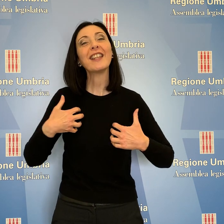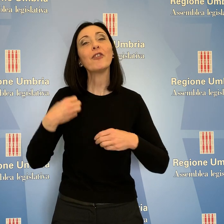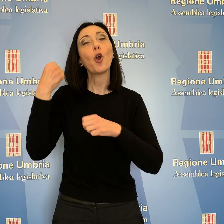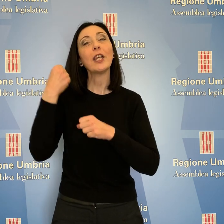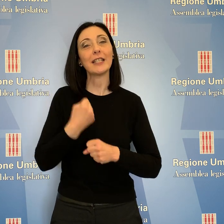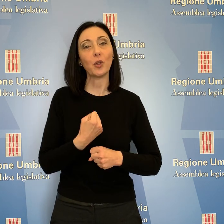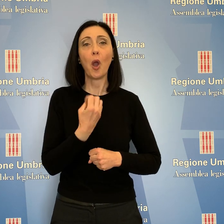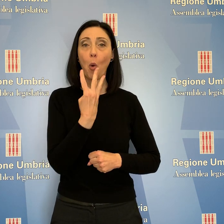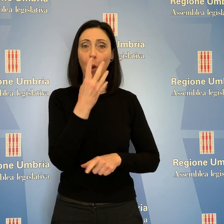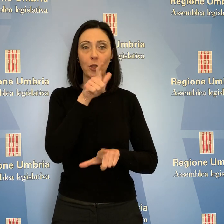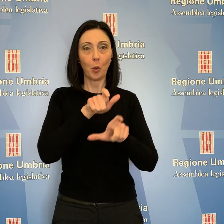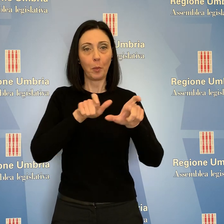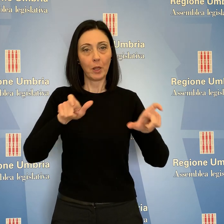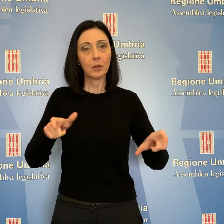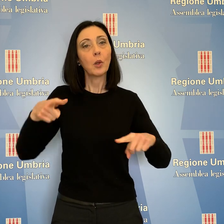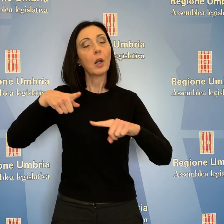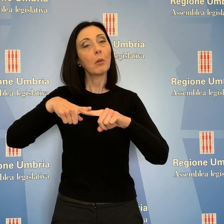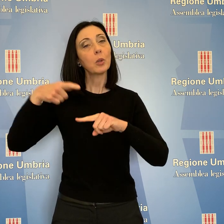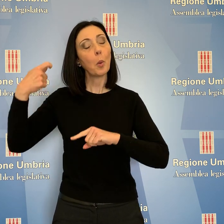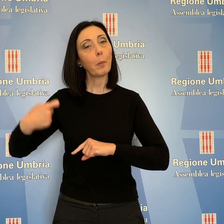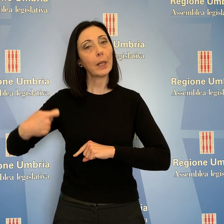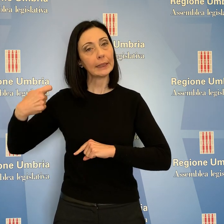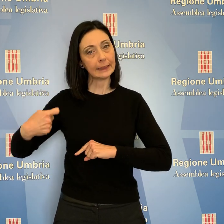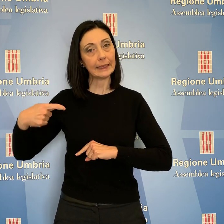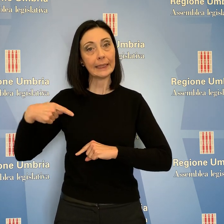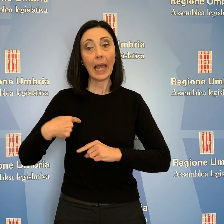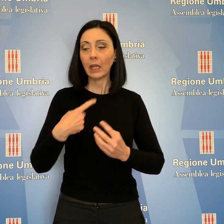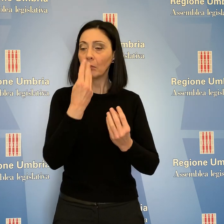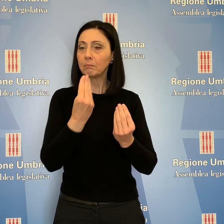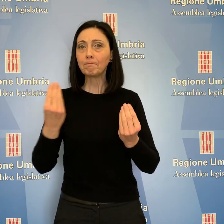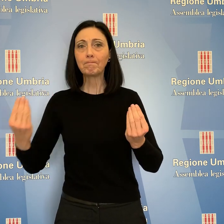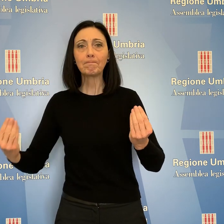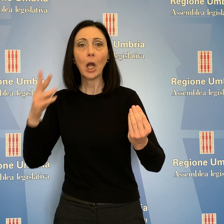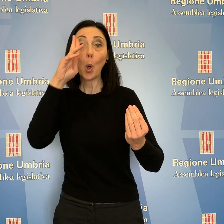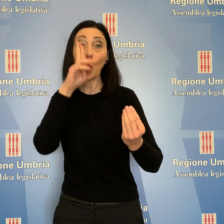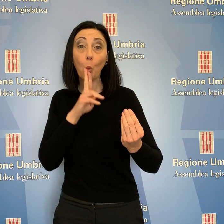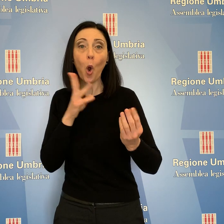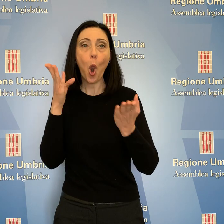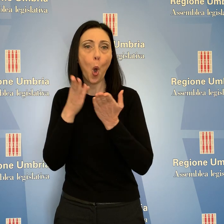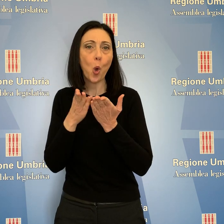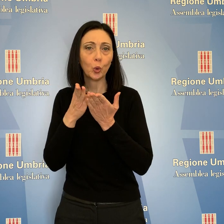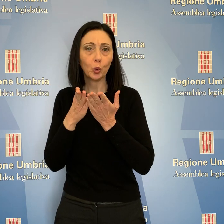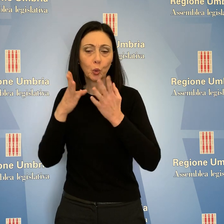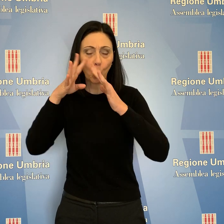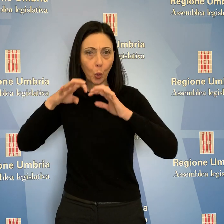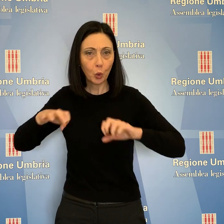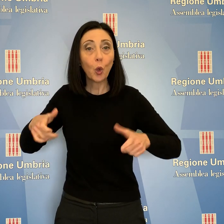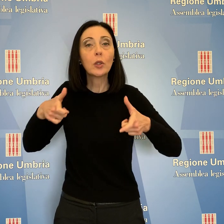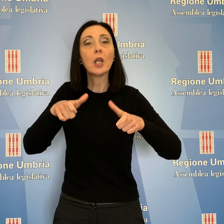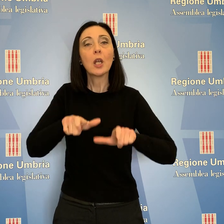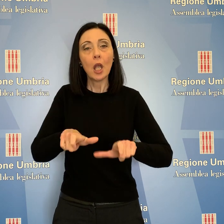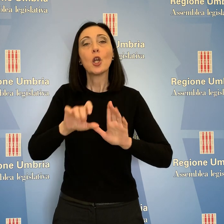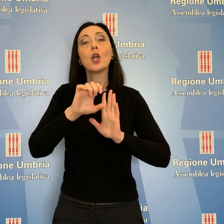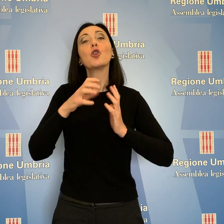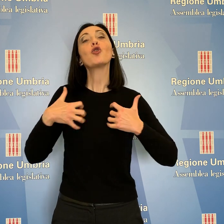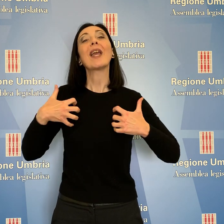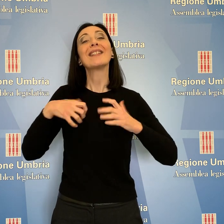di quattro persone più il Presidente. Sarà costituito da studiosi nel campo delle scienze storiche e sociali e sarà